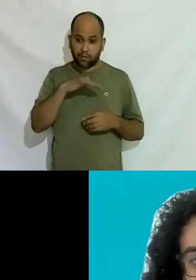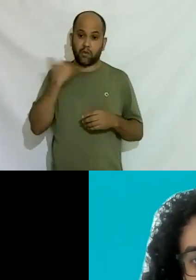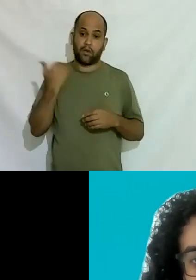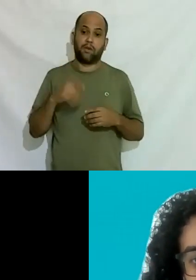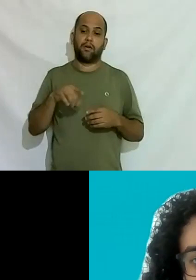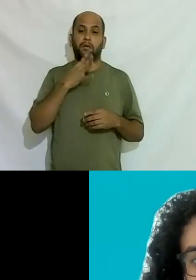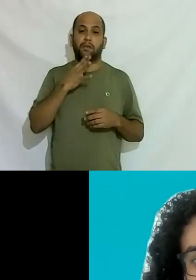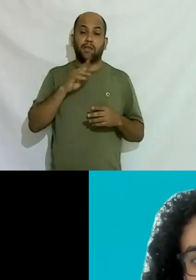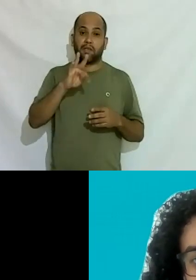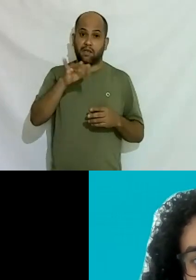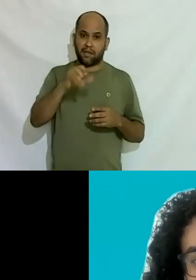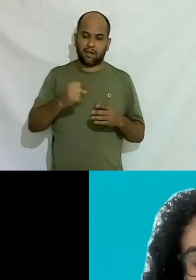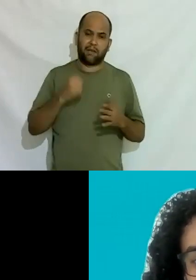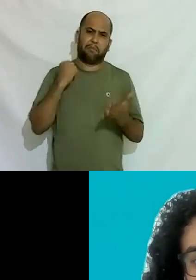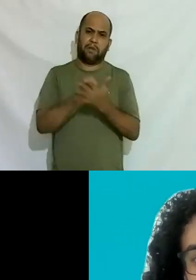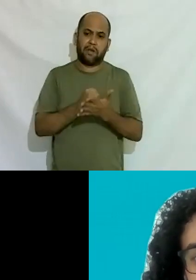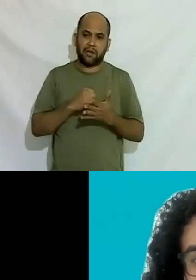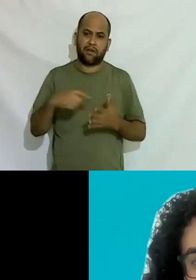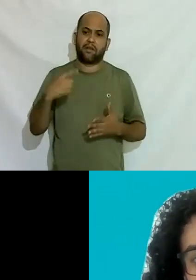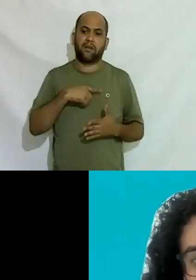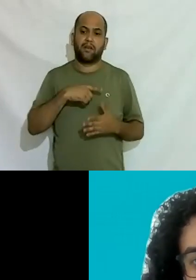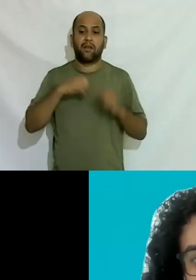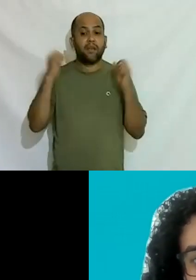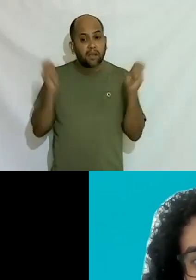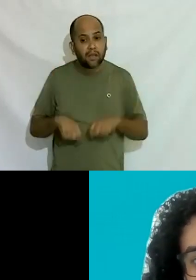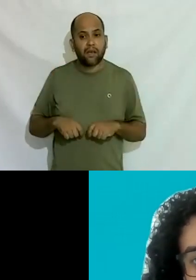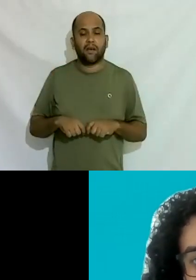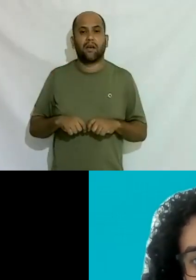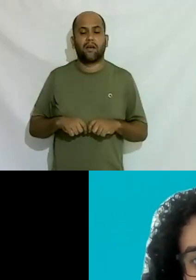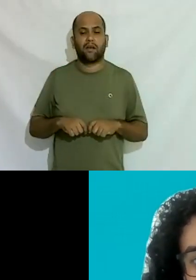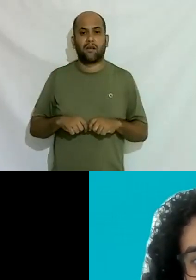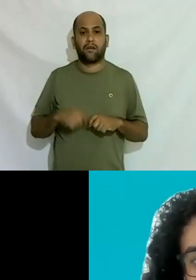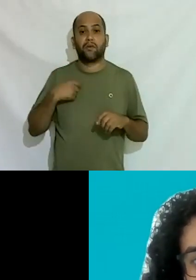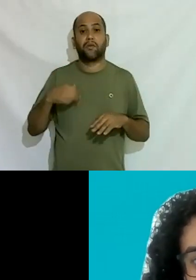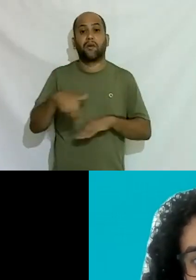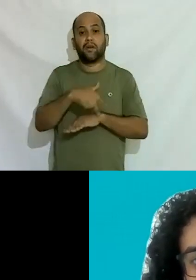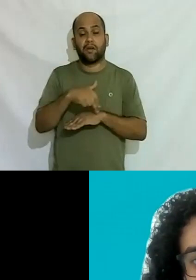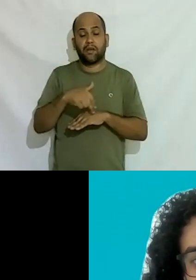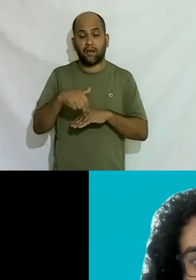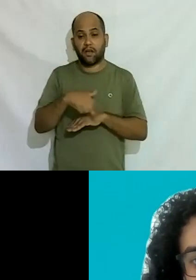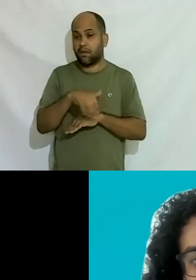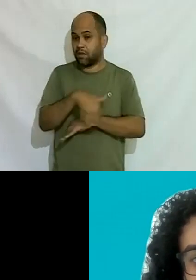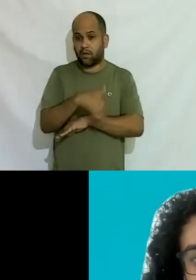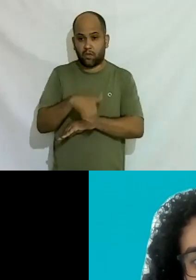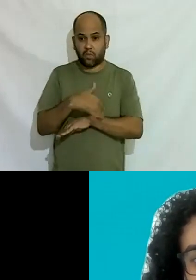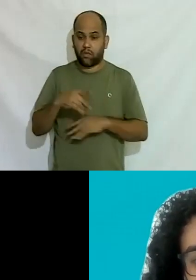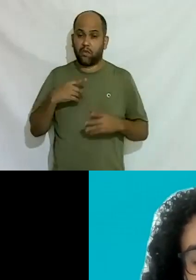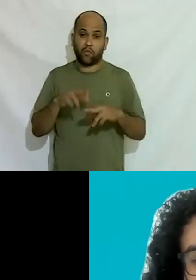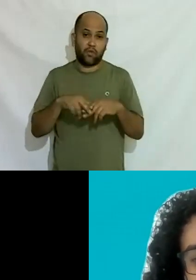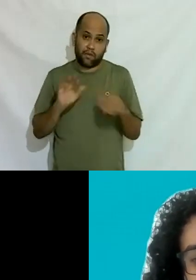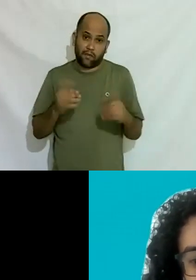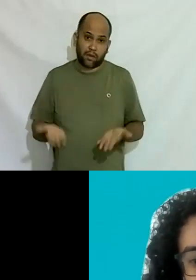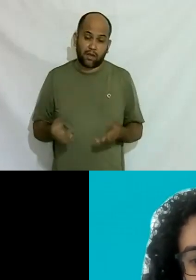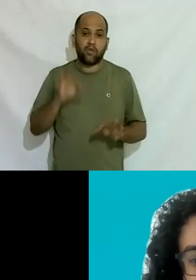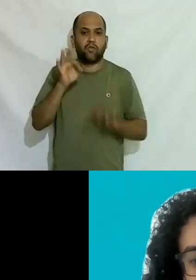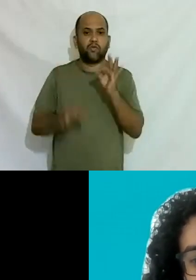foram assassinadas do nada eu digo posso não ver só de andar na rua e não é justo e a grande questão que a gente